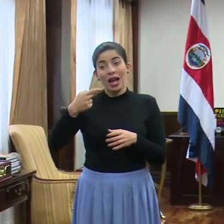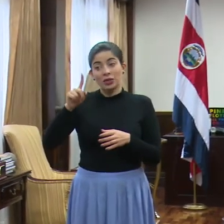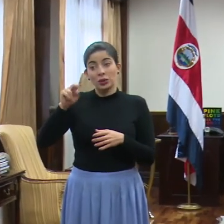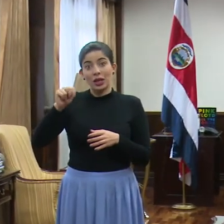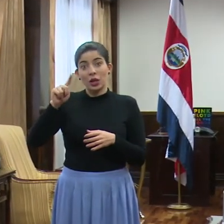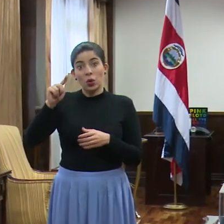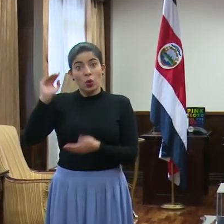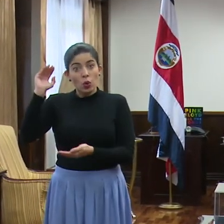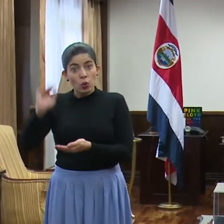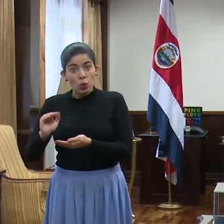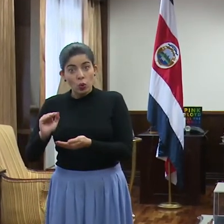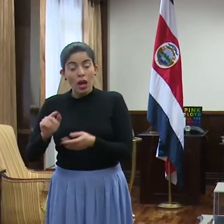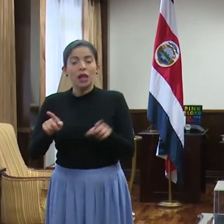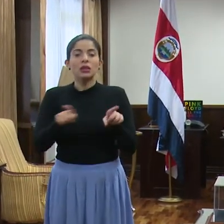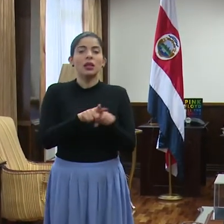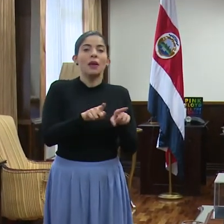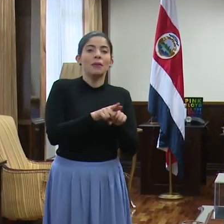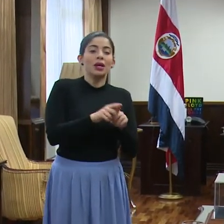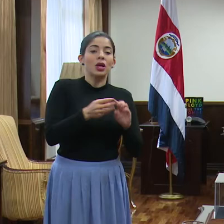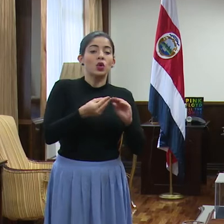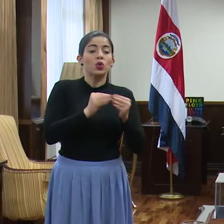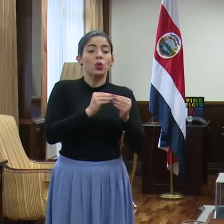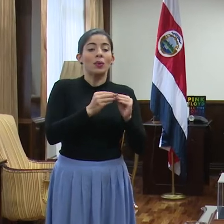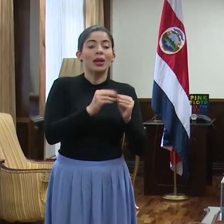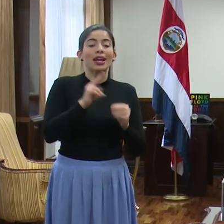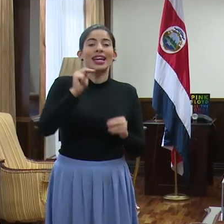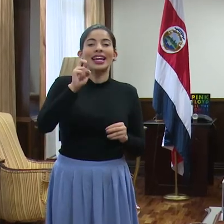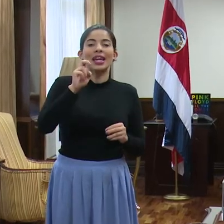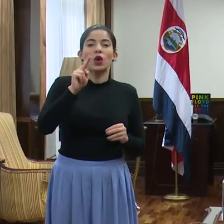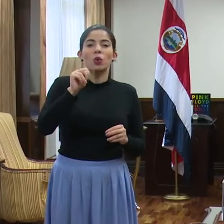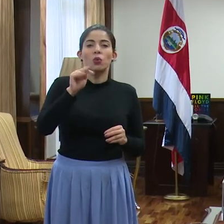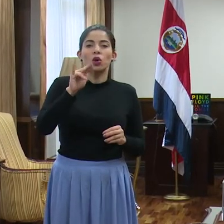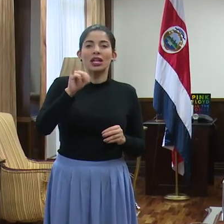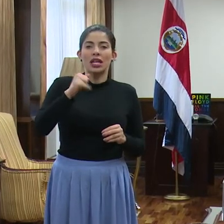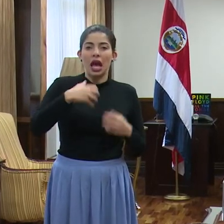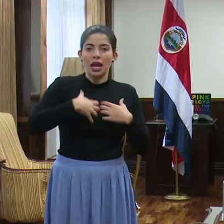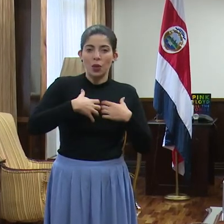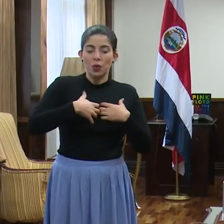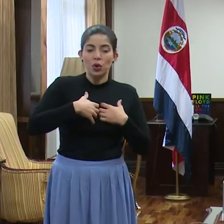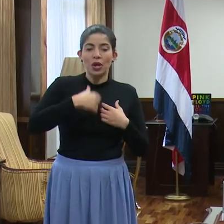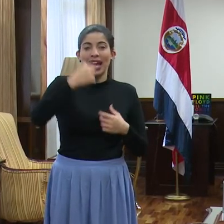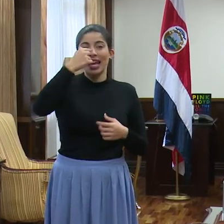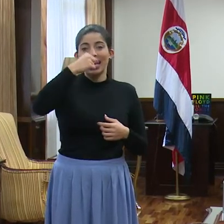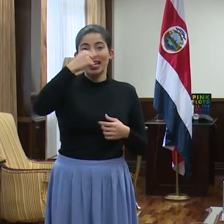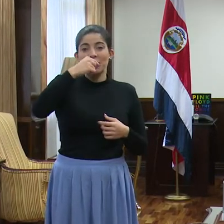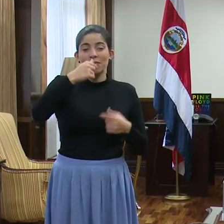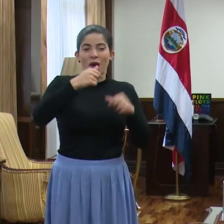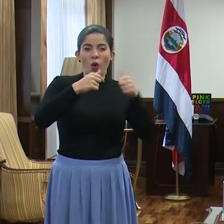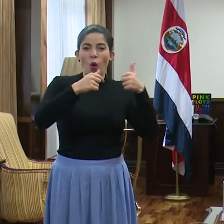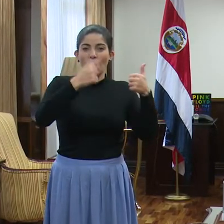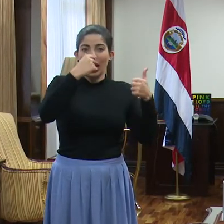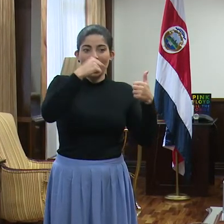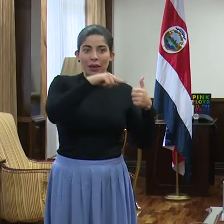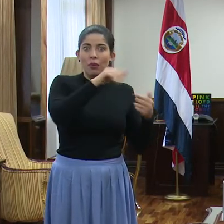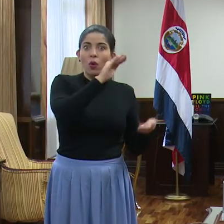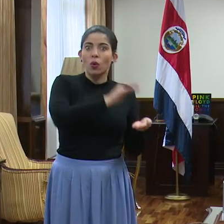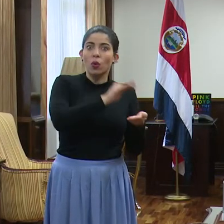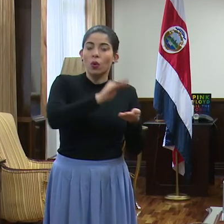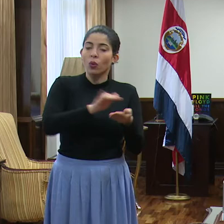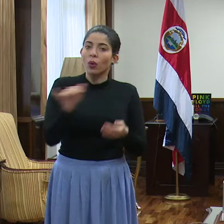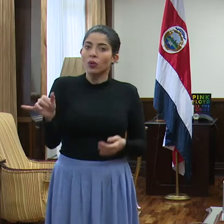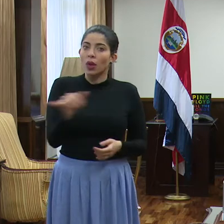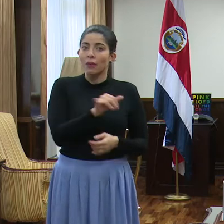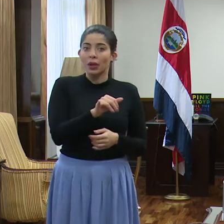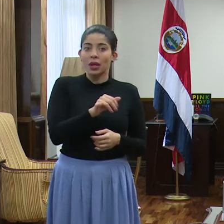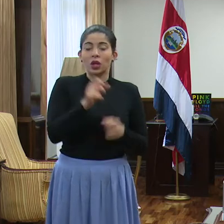H1N1, bajaron los números de neumonías, de gripe por otras causas y la sorpresa de